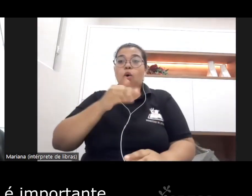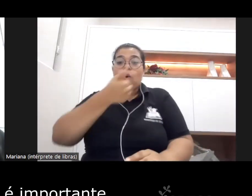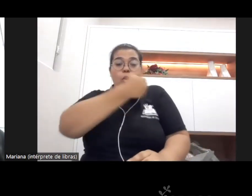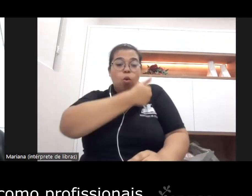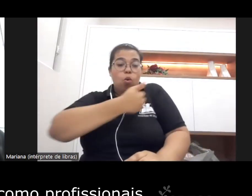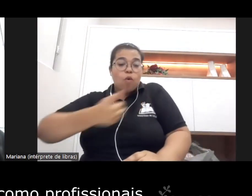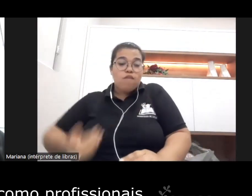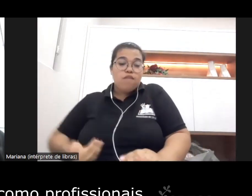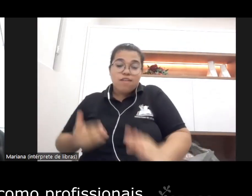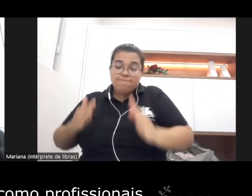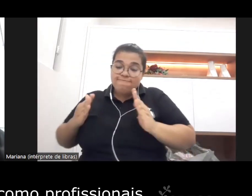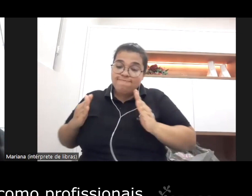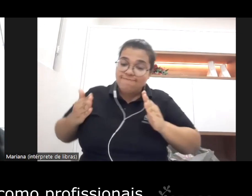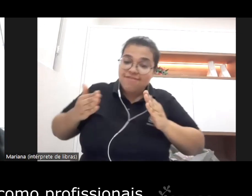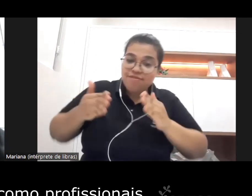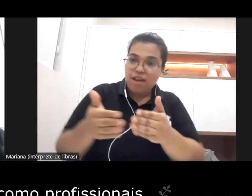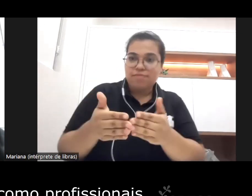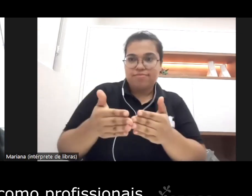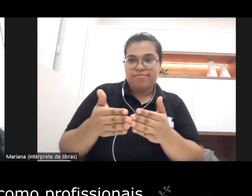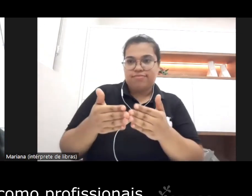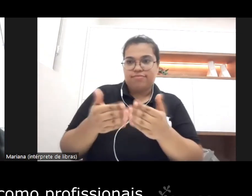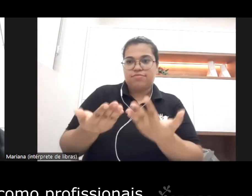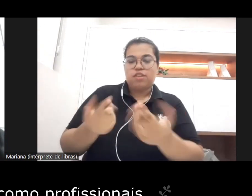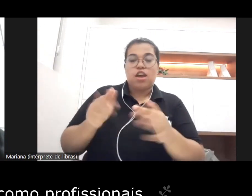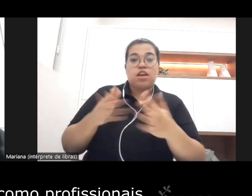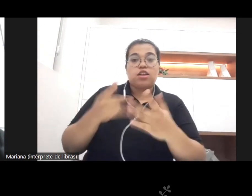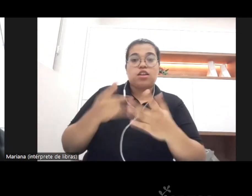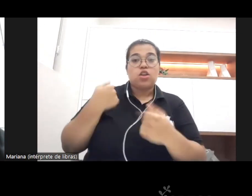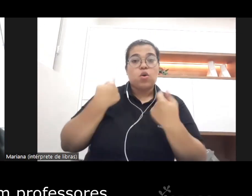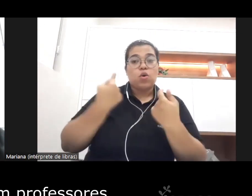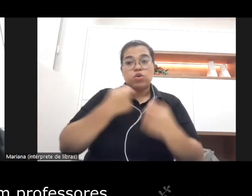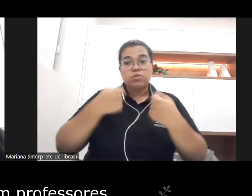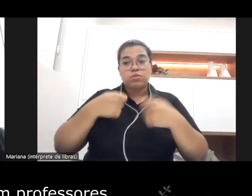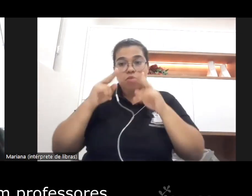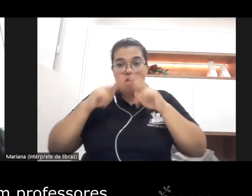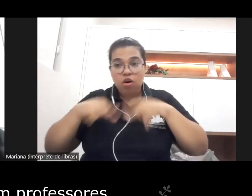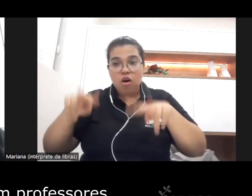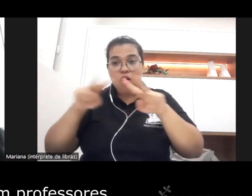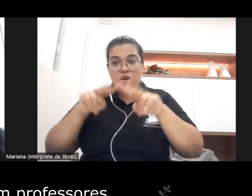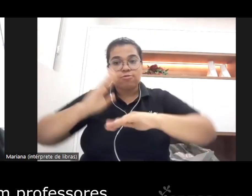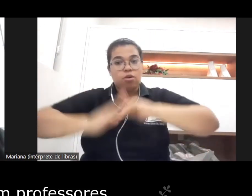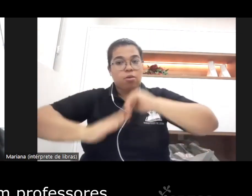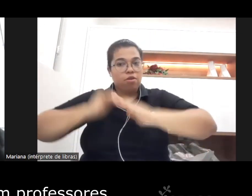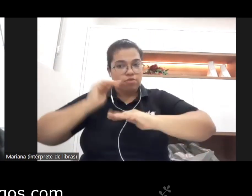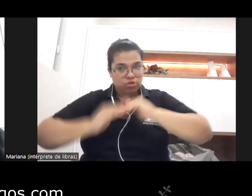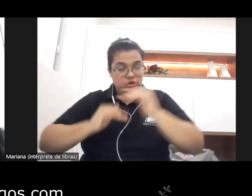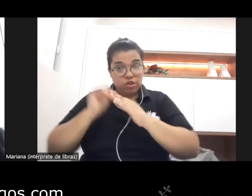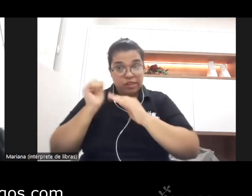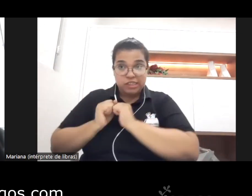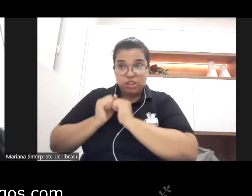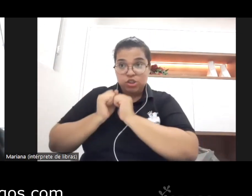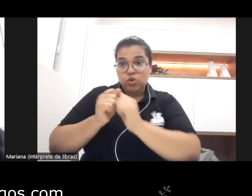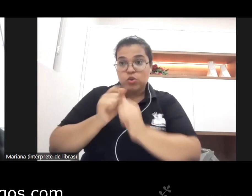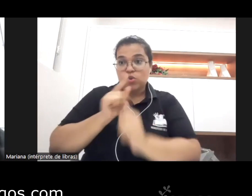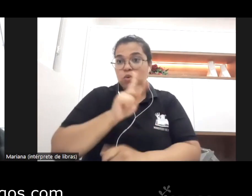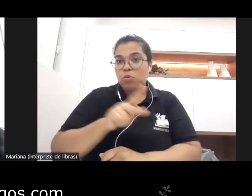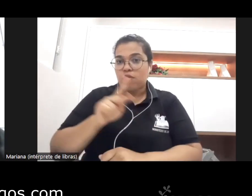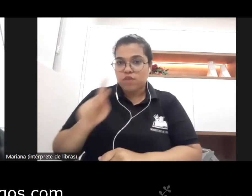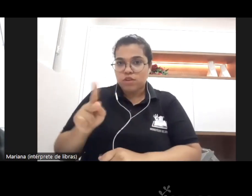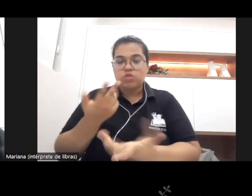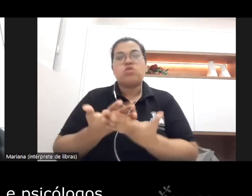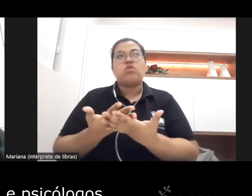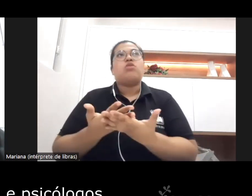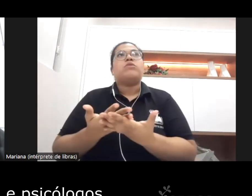nós nos vermos como profissionais que junto com professores pedagogos com